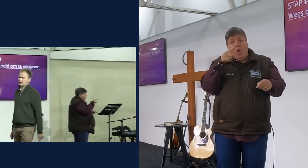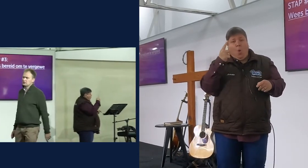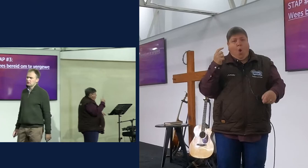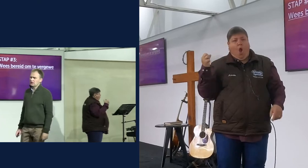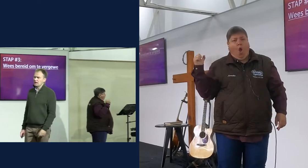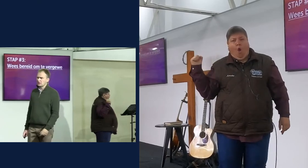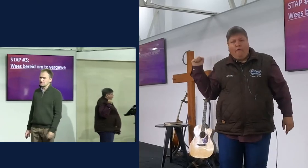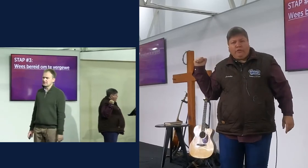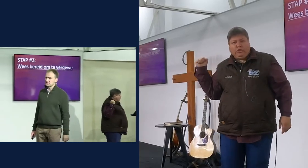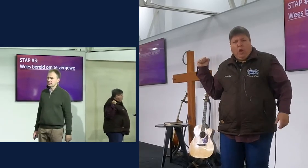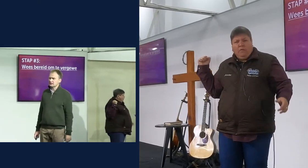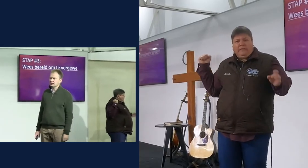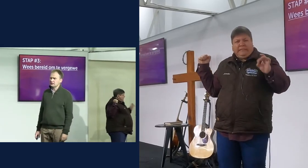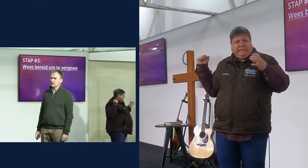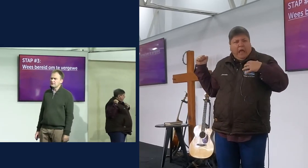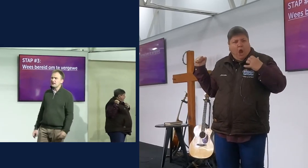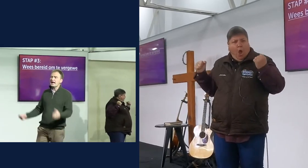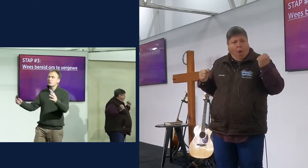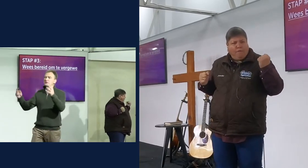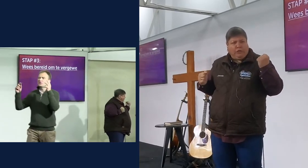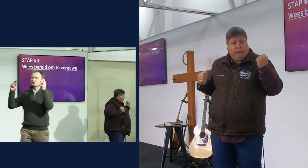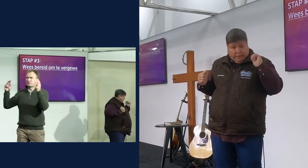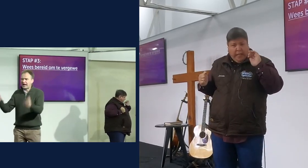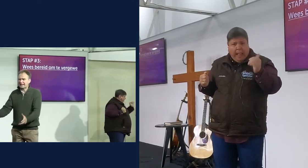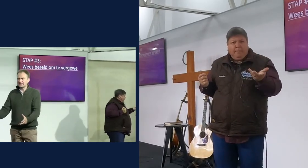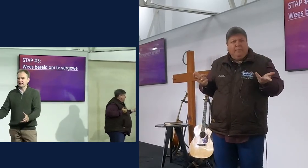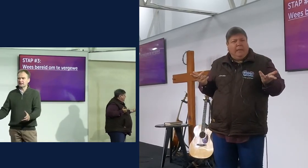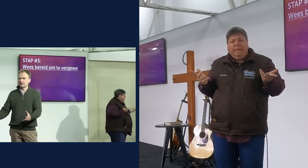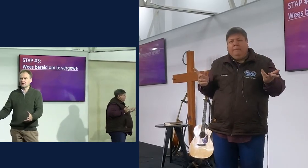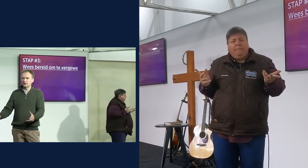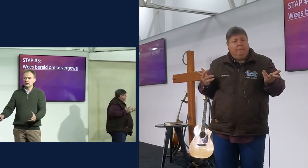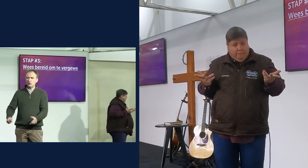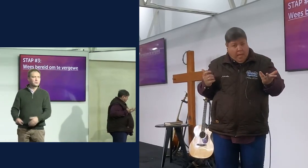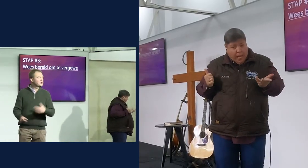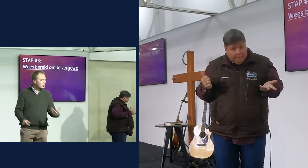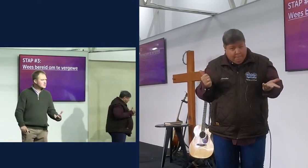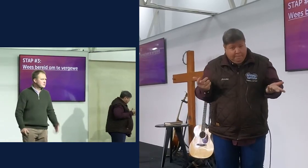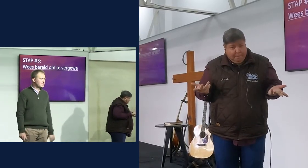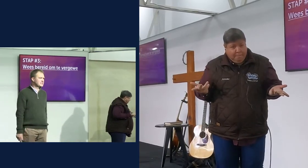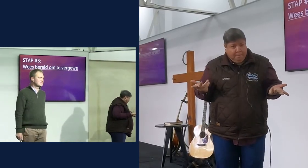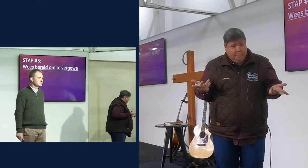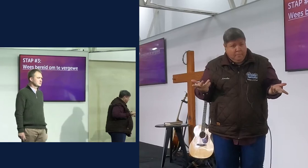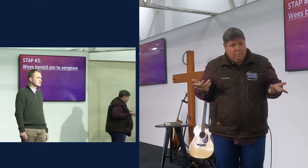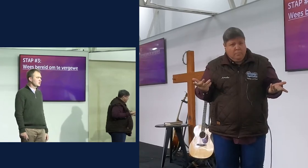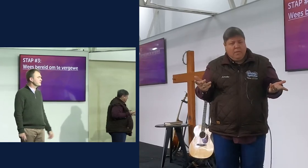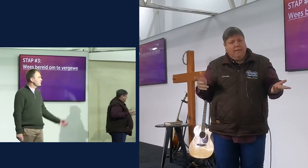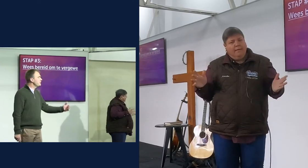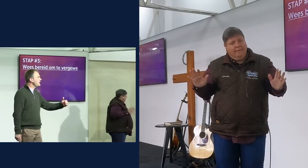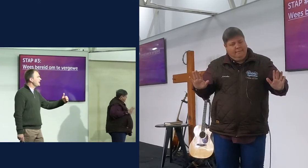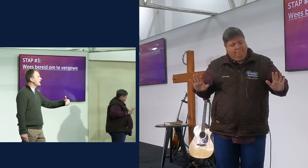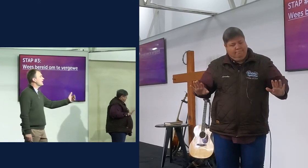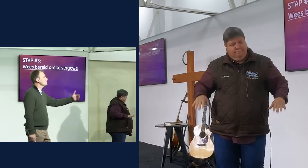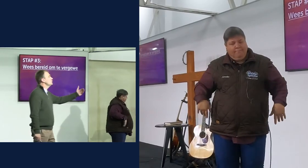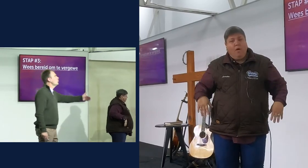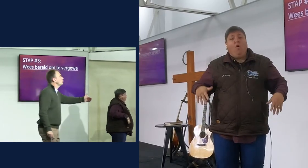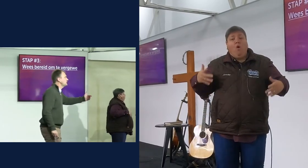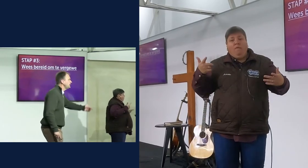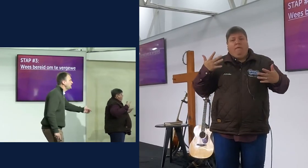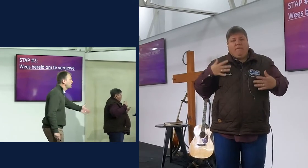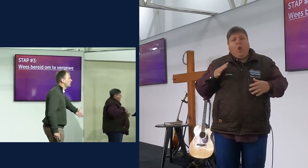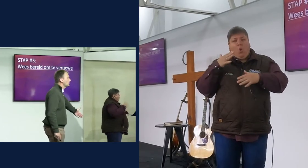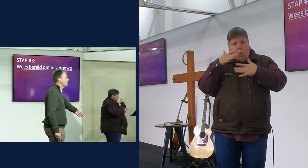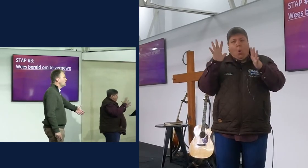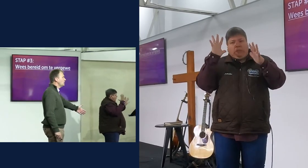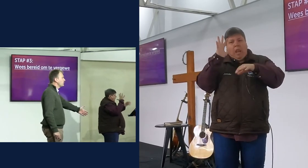vast te hou, aan die seer, wat helpt dit jou werkelijk, om daar te beleid stilstaan, wil jy rarig nog